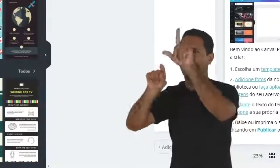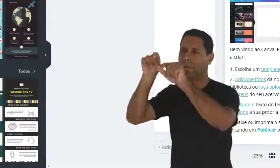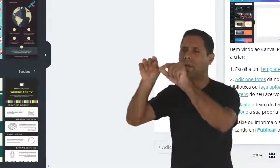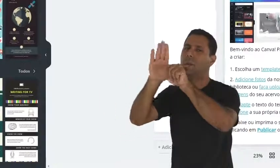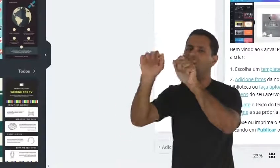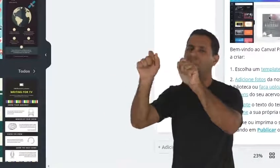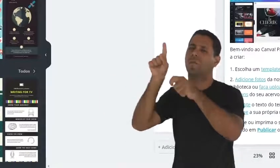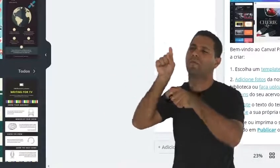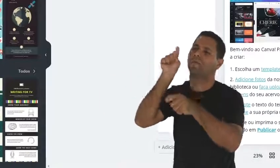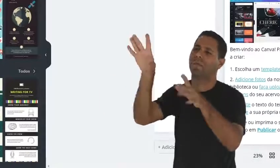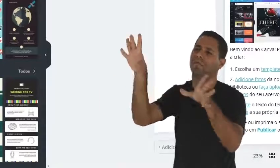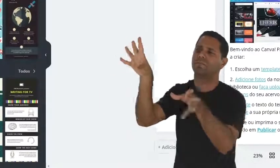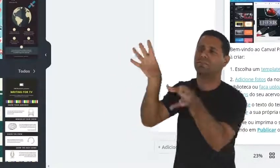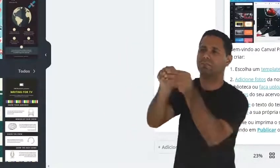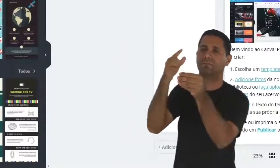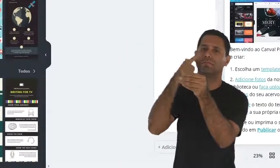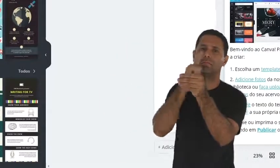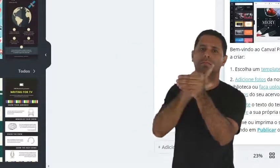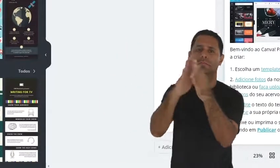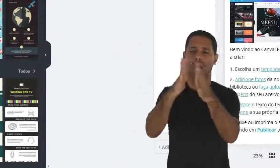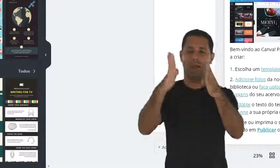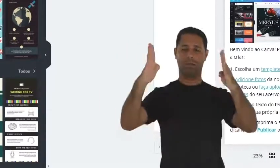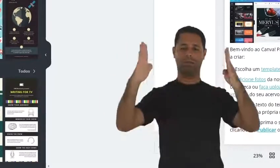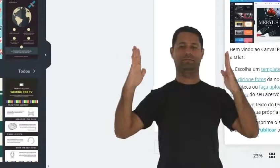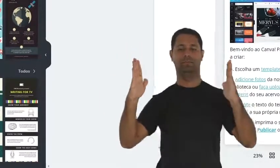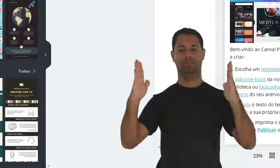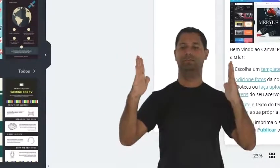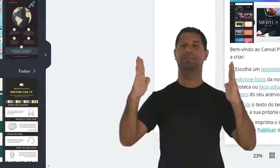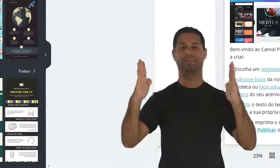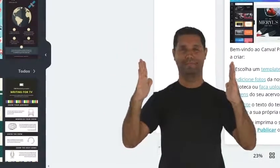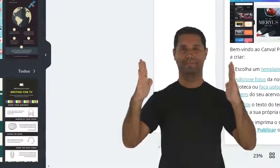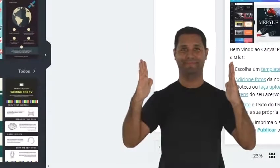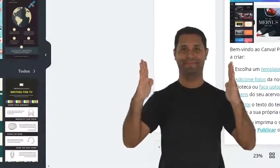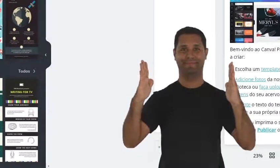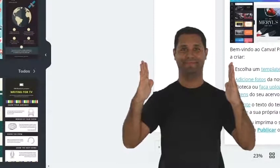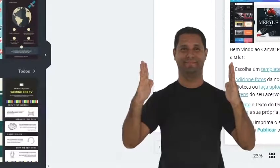dúvida. vou fechar para a gente ter mais espaço para visualizar.